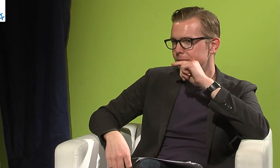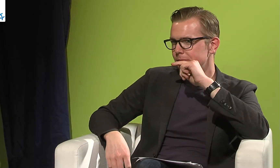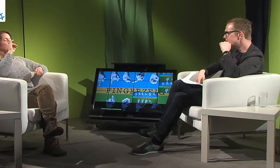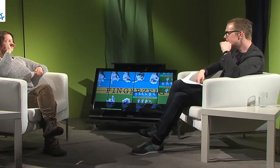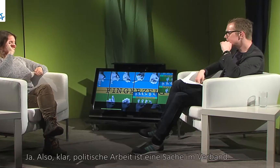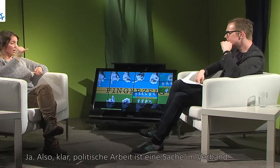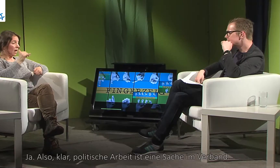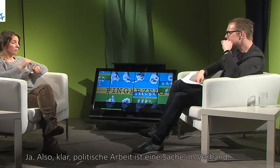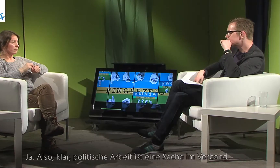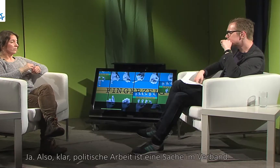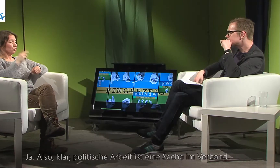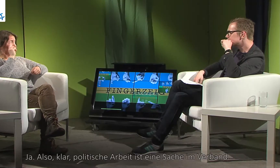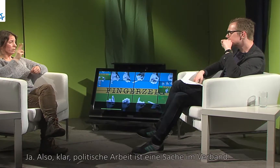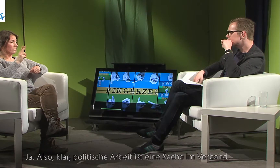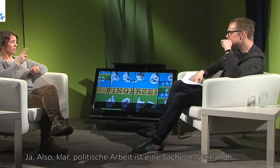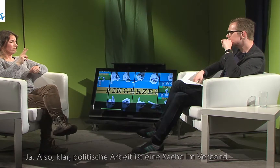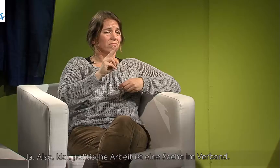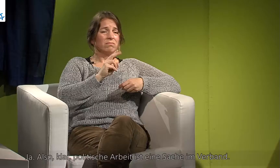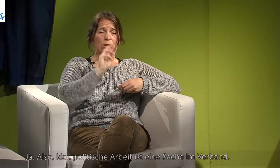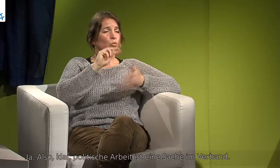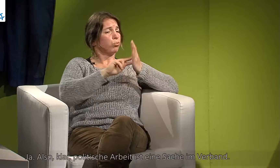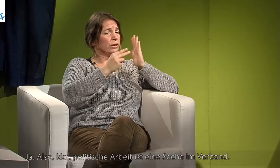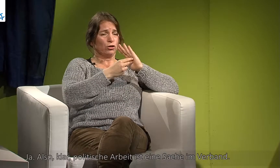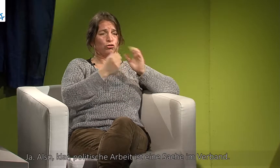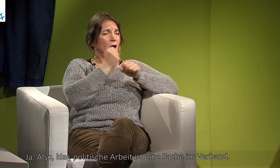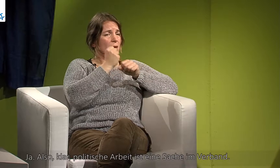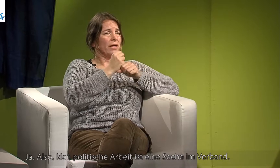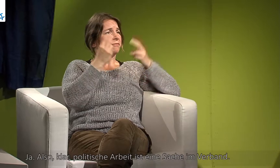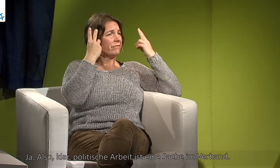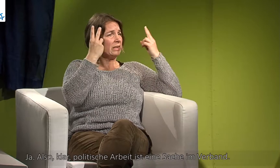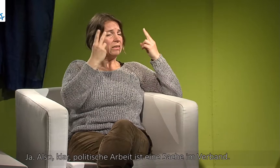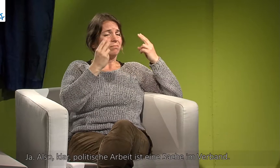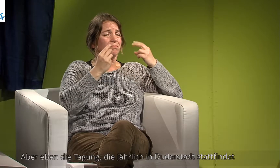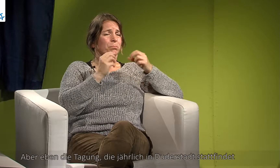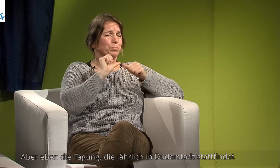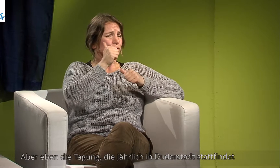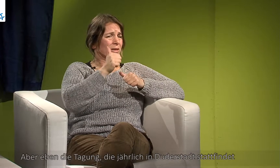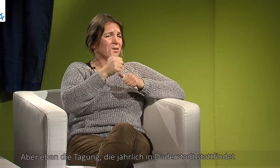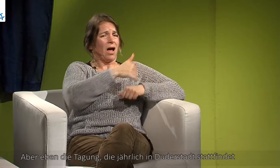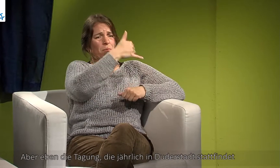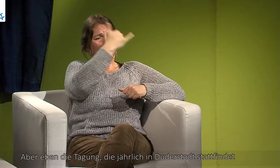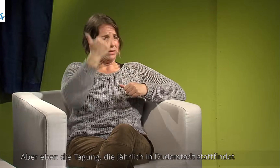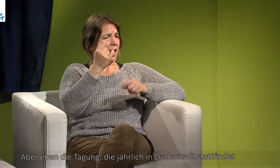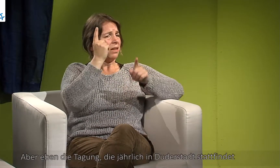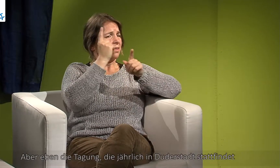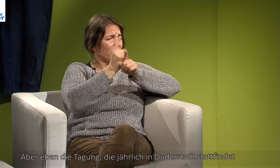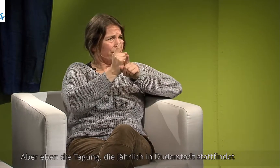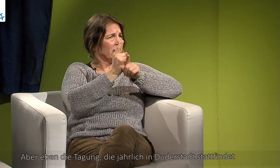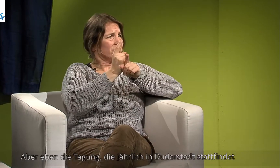Ja, also klar, politische Arbeit ist eine Sache im Verband, aber eben die Tagung, die jährlich in Luderstadt